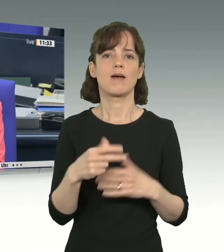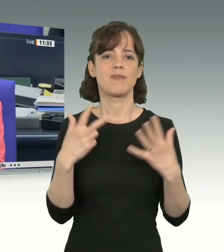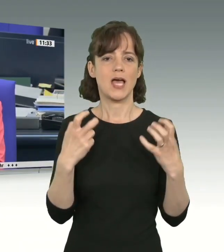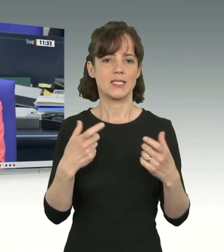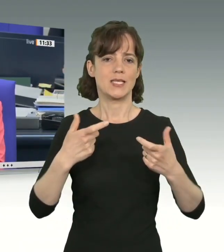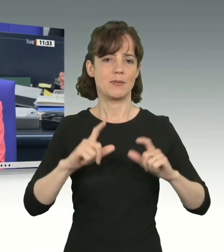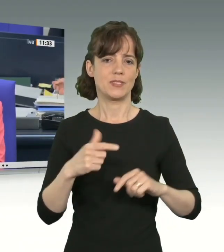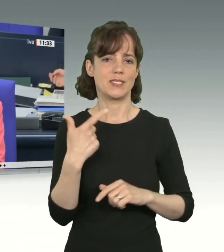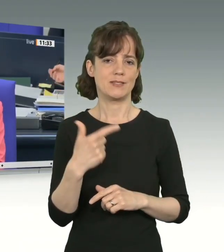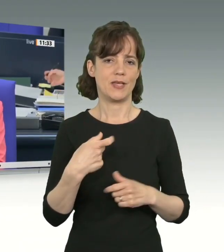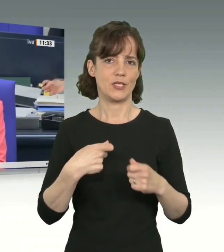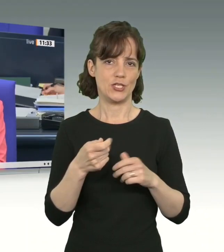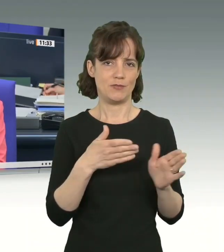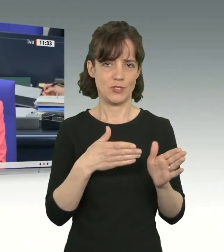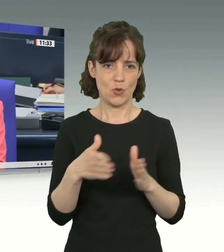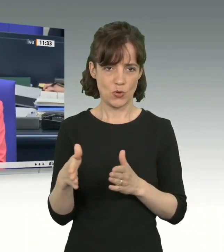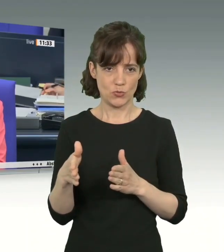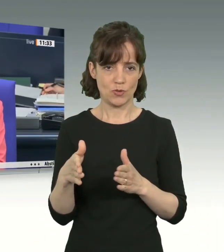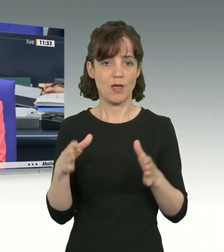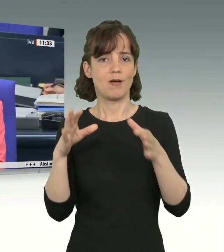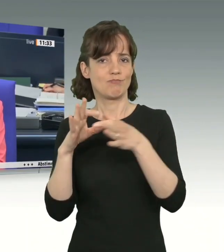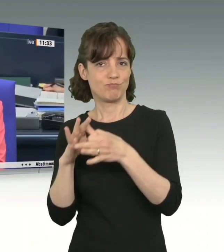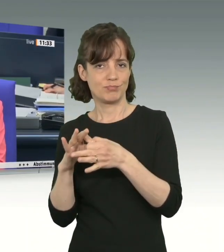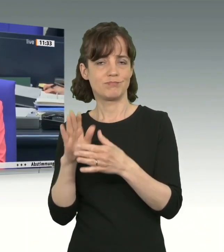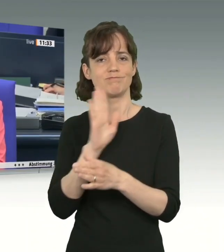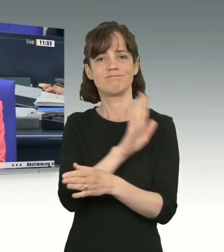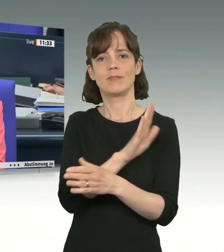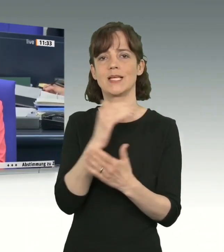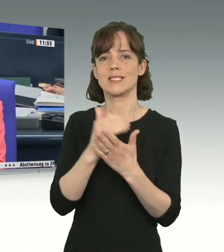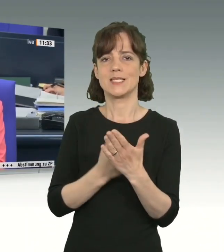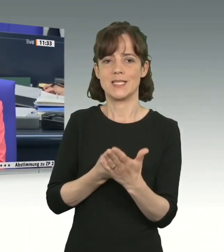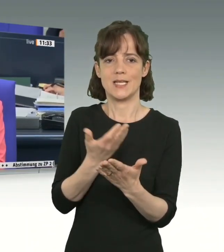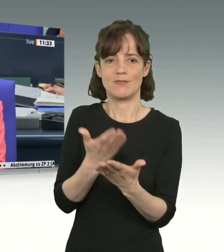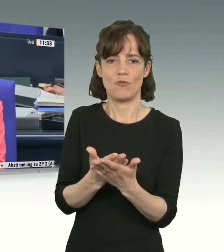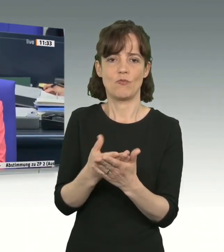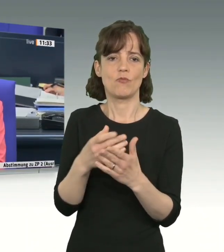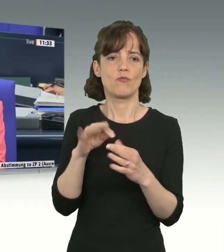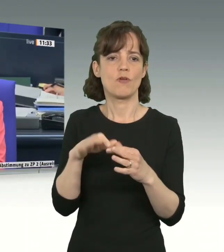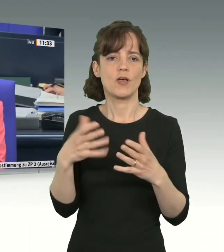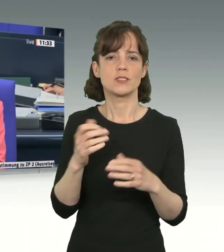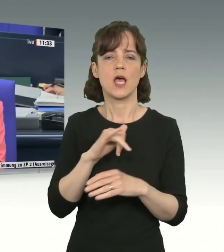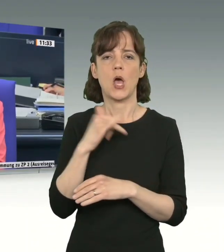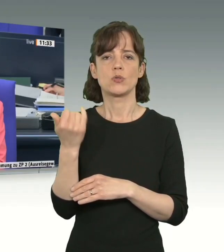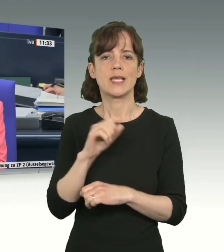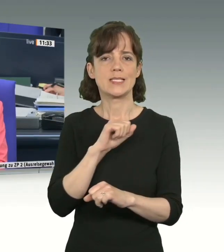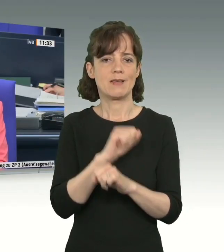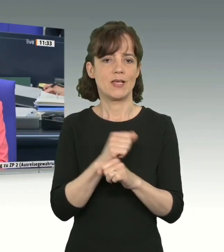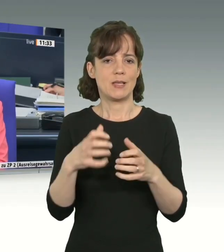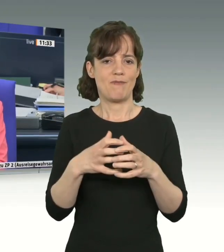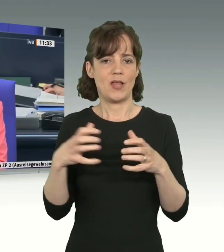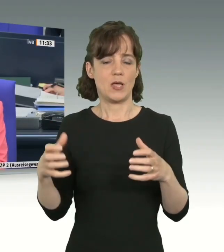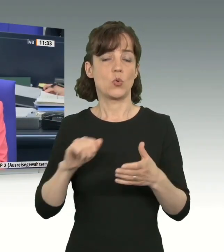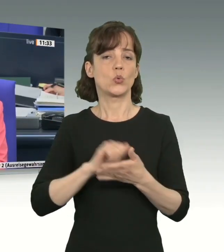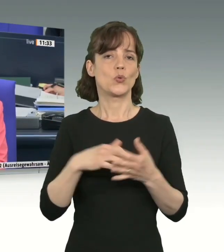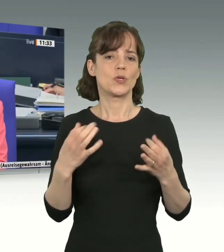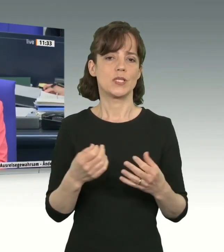2 der Geschäftsordnung in Bezug auf den von ihr eingebrachten Gesetzentwurf zur Verlängerung des Ausreisegewahrsams auf Drucksache 19